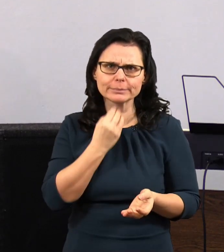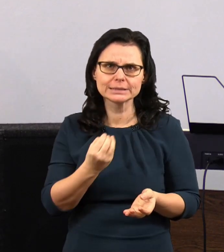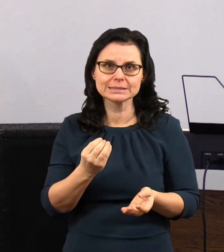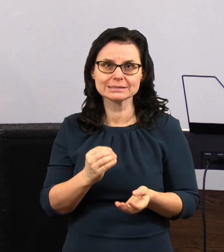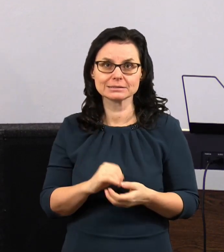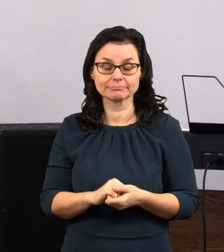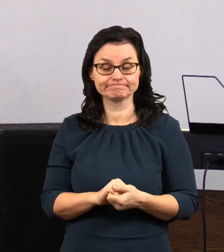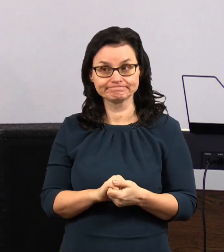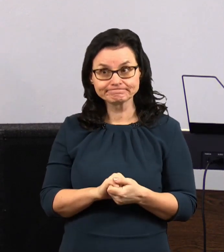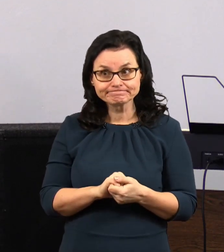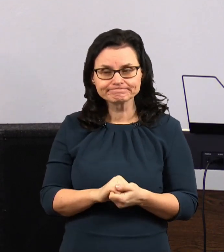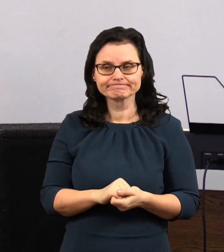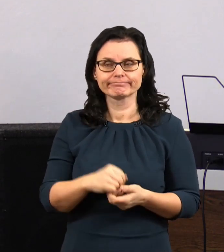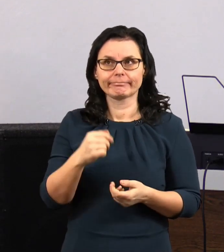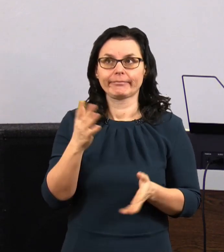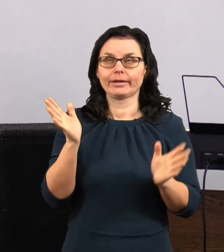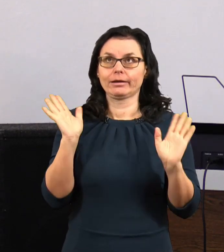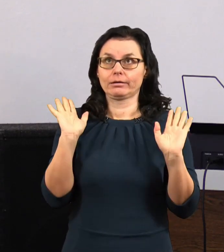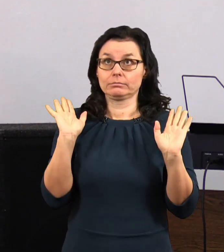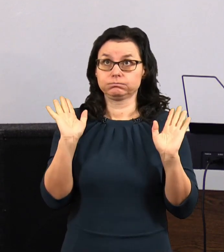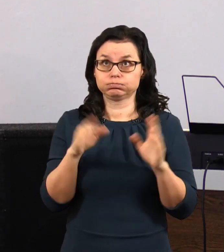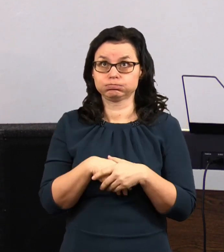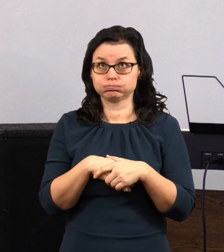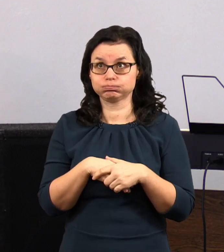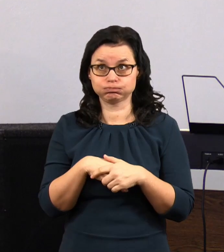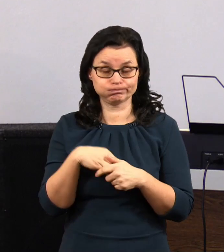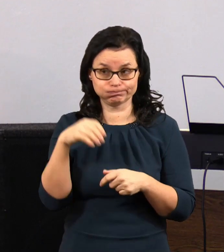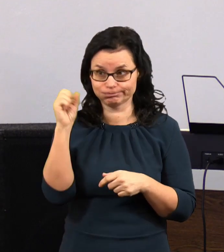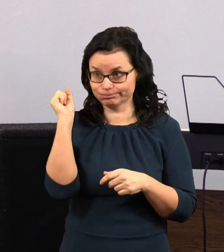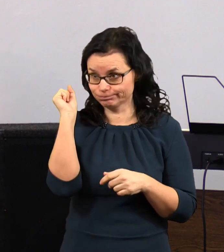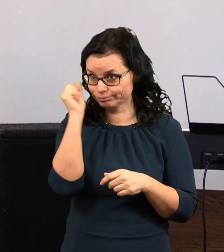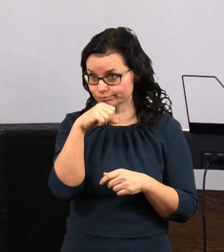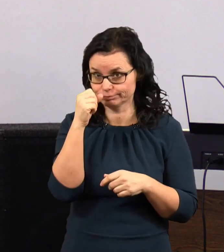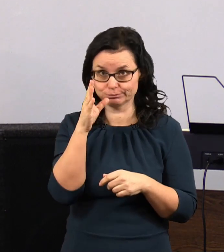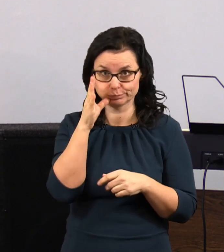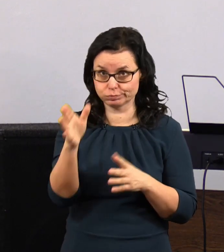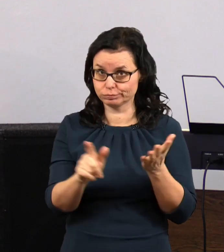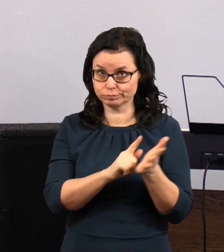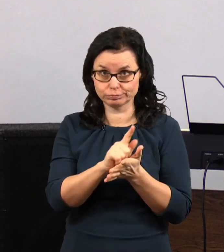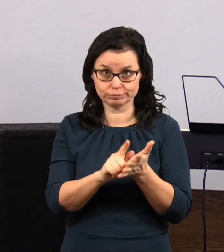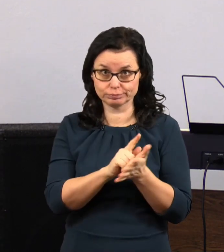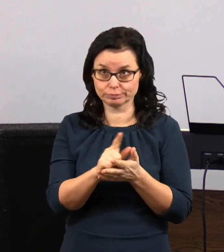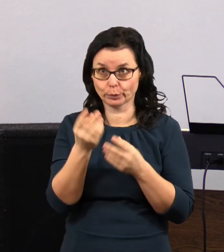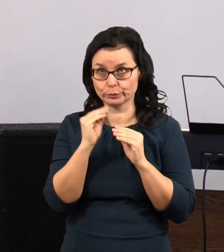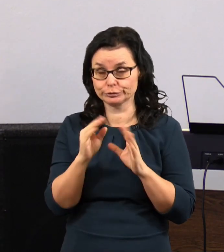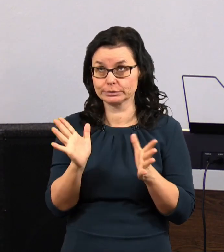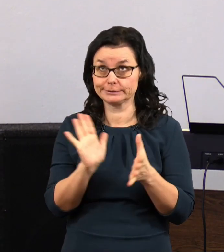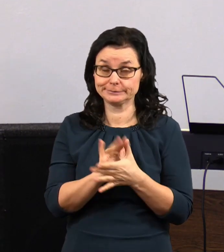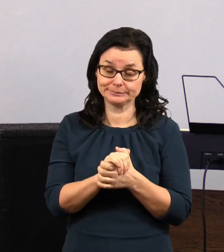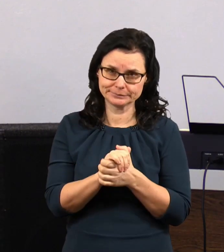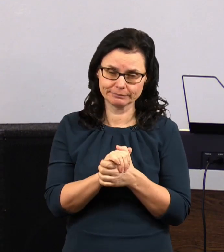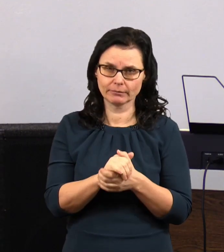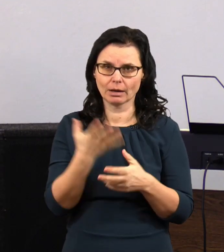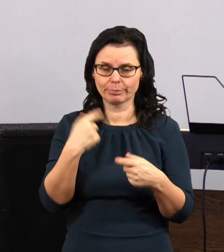A my jsme si říkali, jo, to bude šilené, to bude hrozný učitel, jo. No, tak jsme byli z